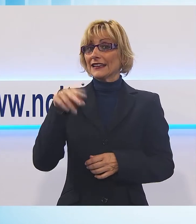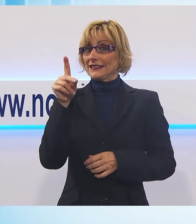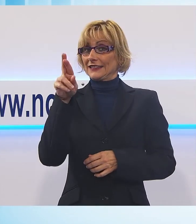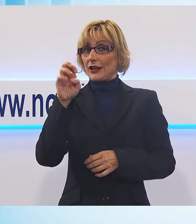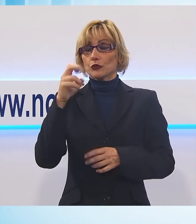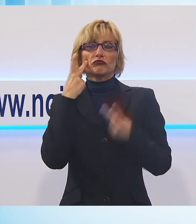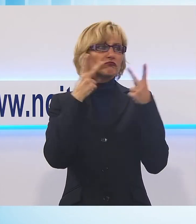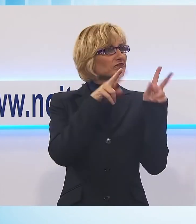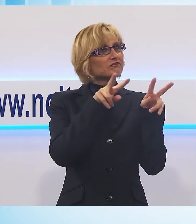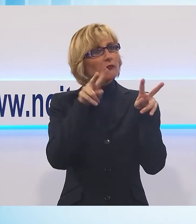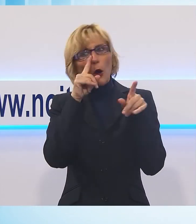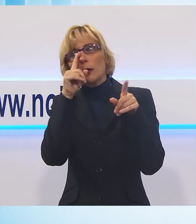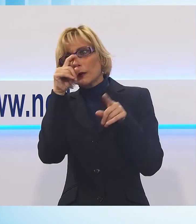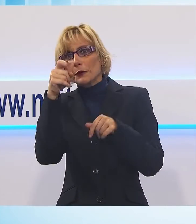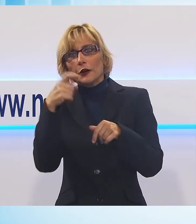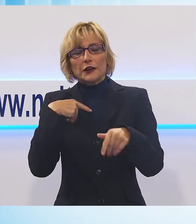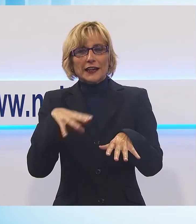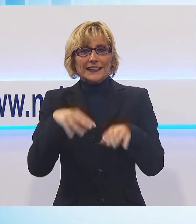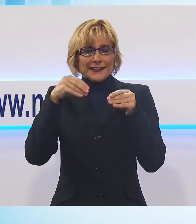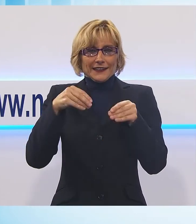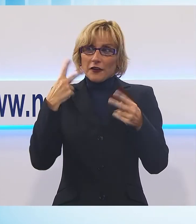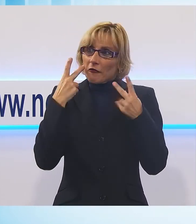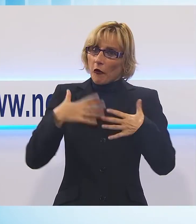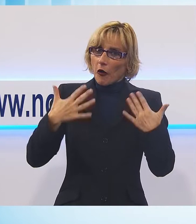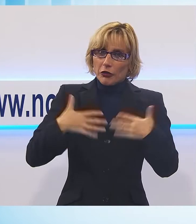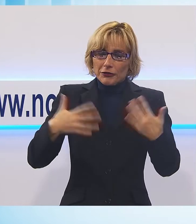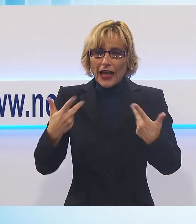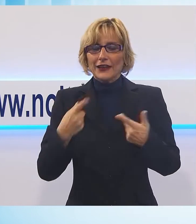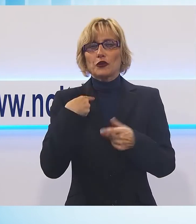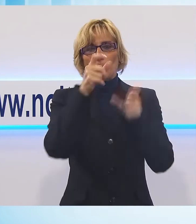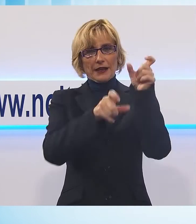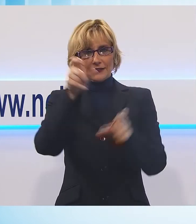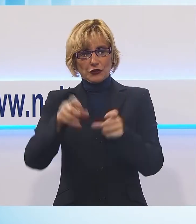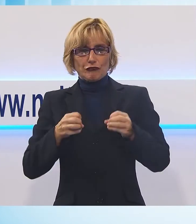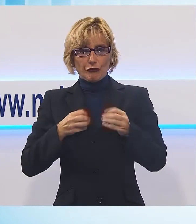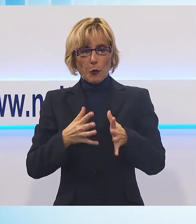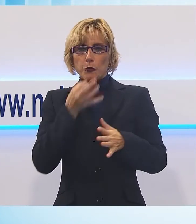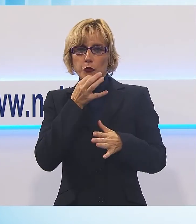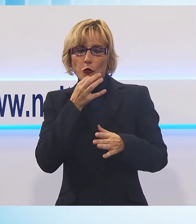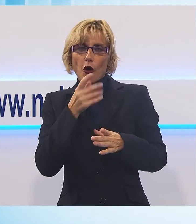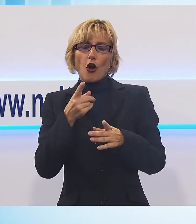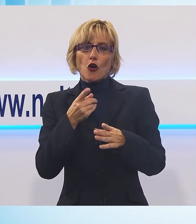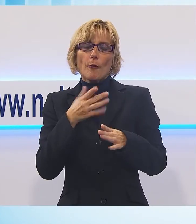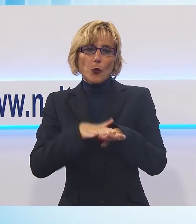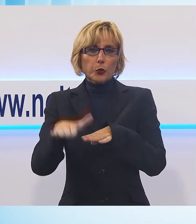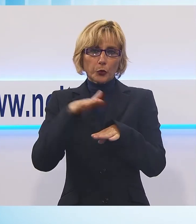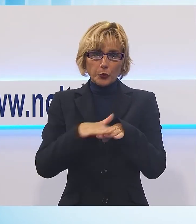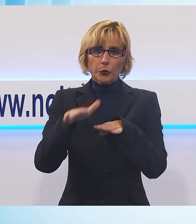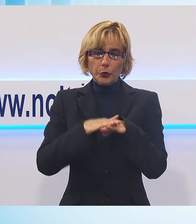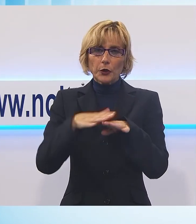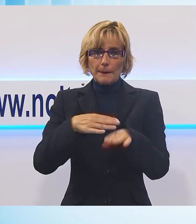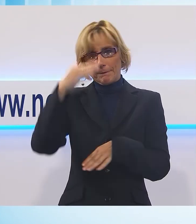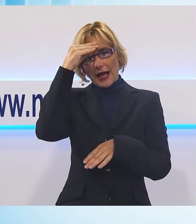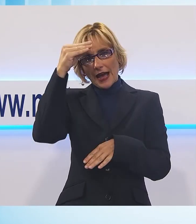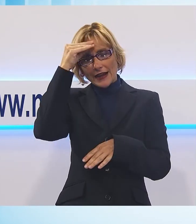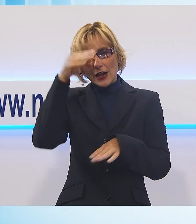soddisfazione le fasi iniziali dei lavori che permetteranno a questi volontari di completarsi nell'utilizzo dei defibrillatori Un percorso